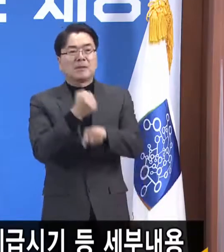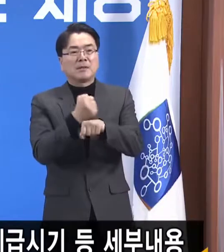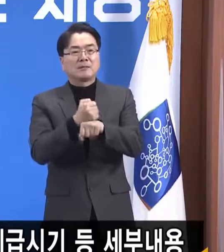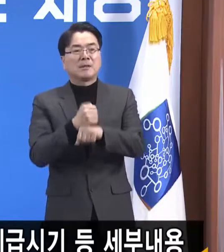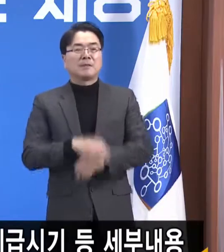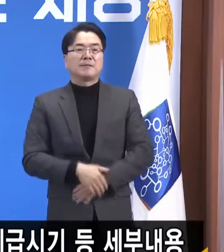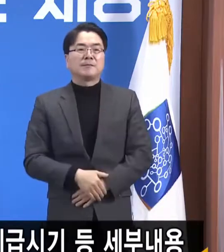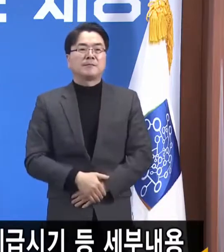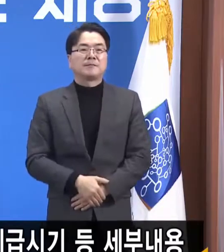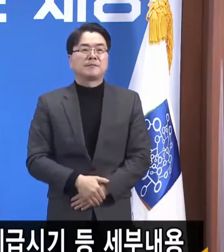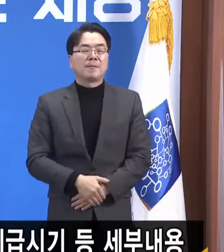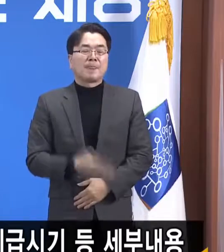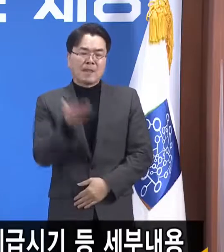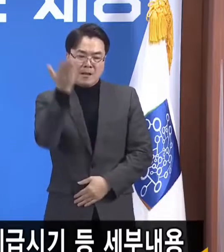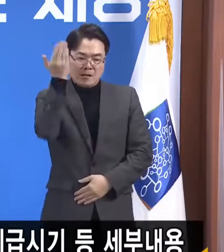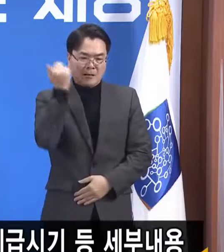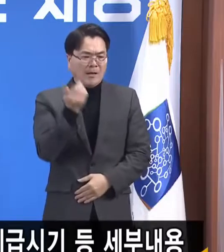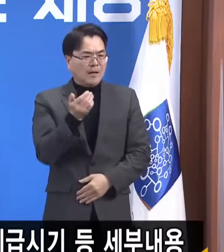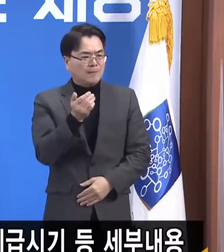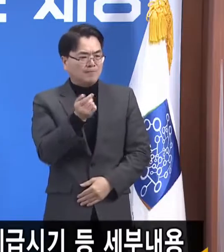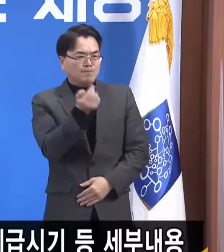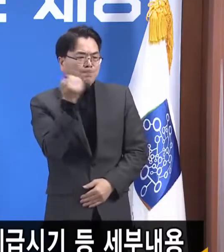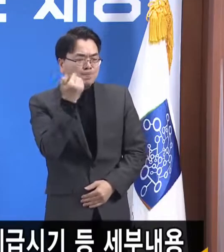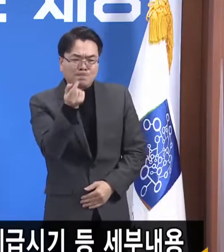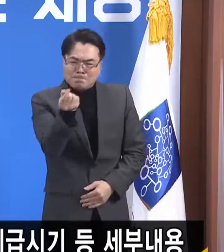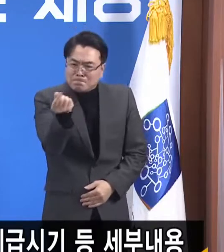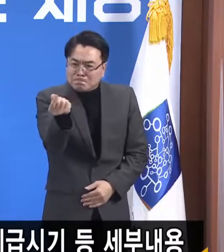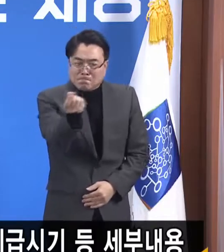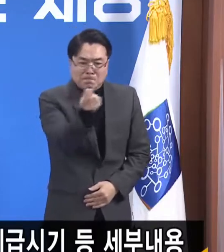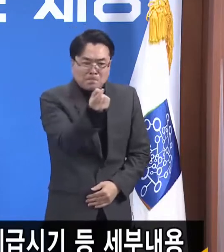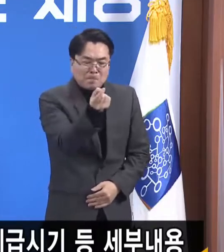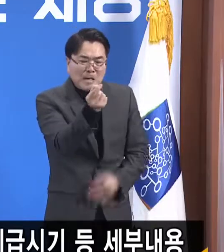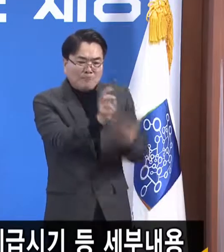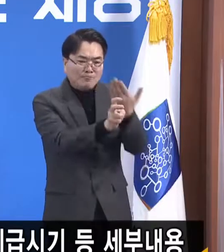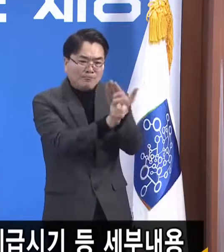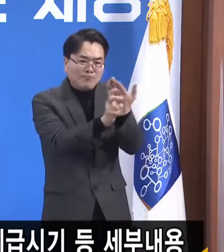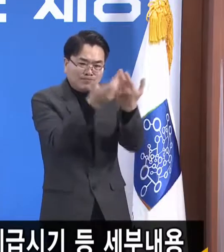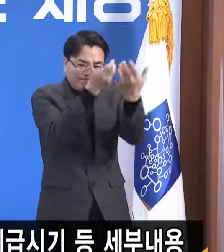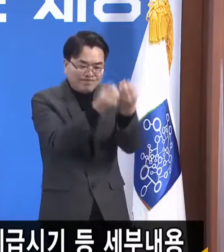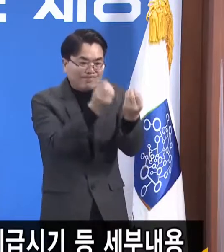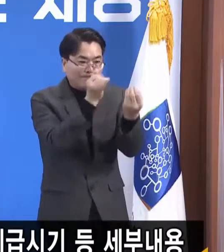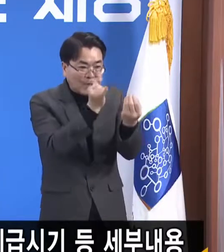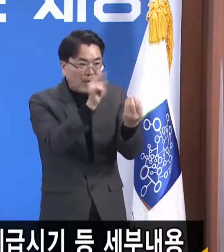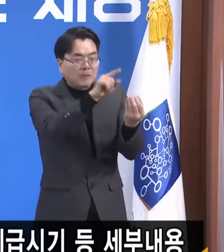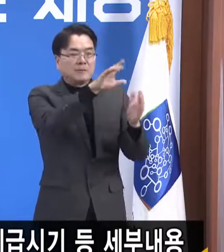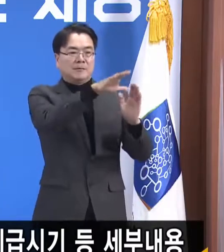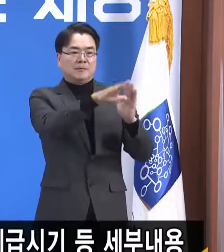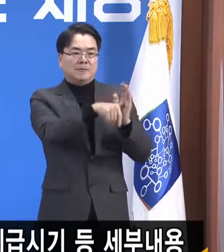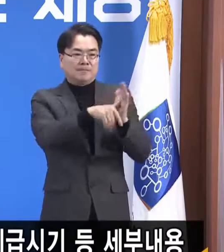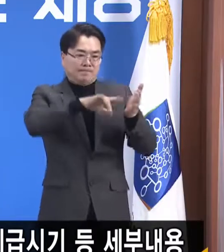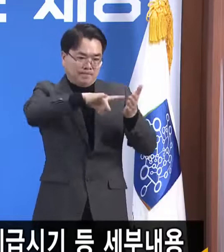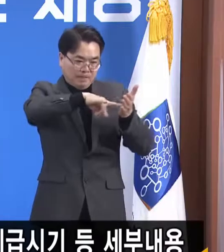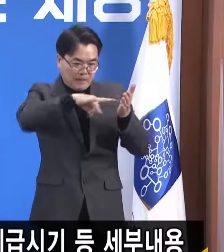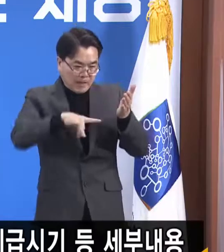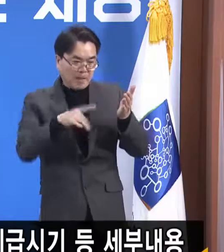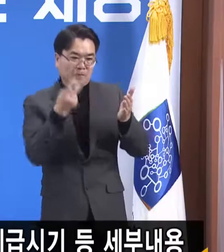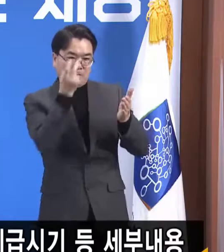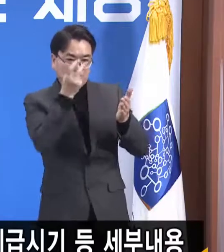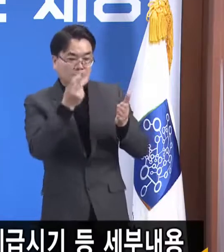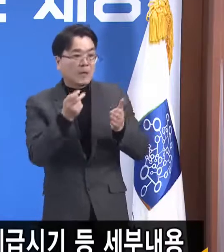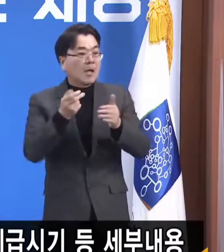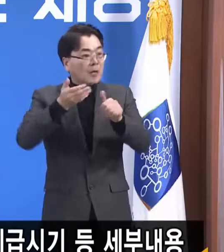이전에도 아주 극소수의 이런 탈법 사례들이 있었는데 거기에 대해서는 저희가 세무조사 의뢰,